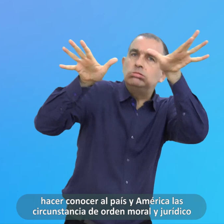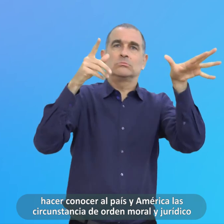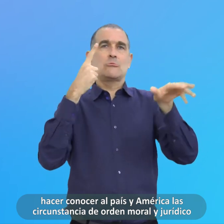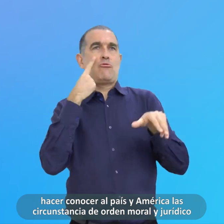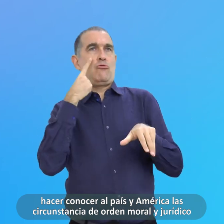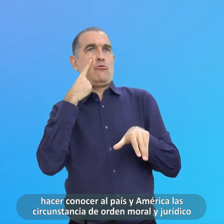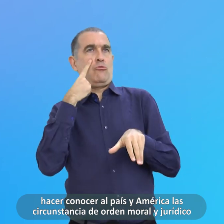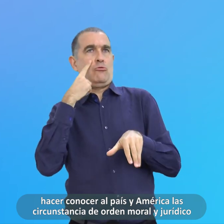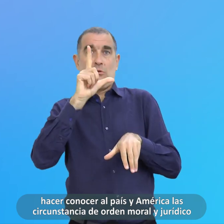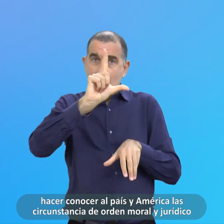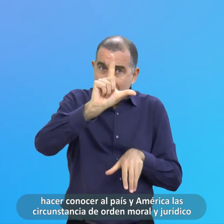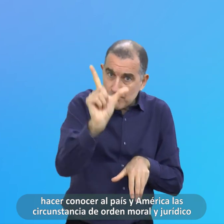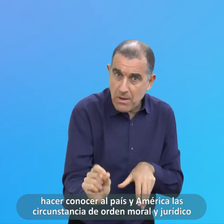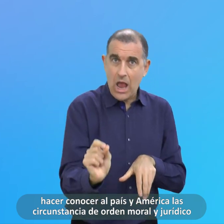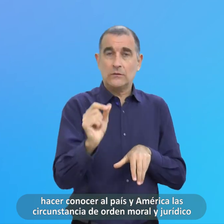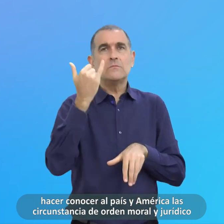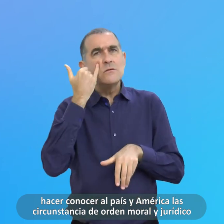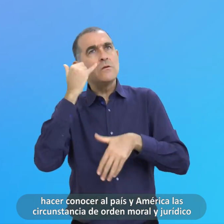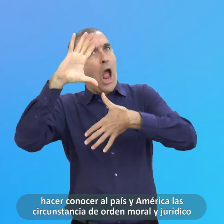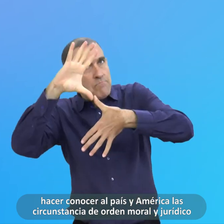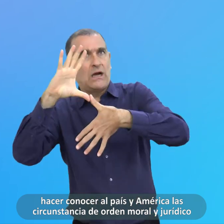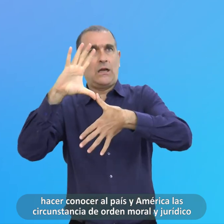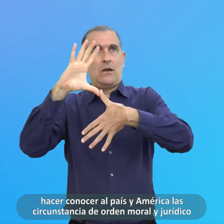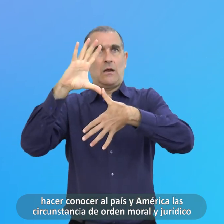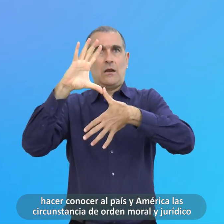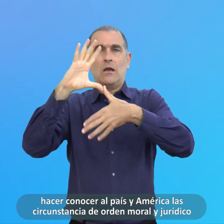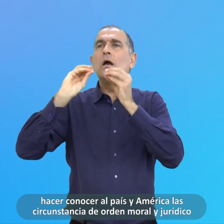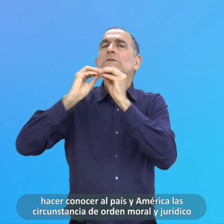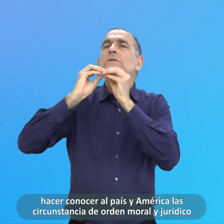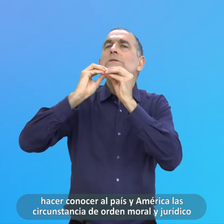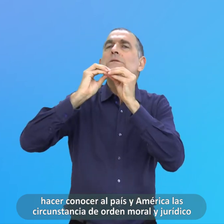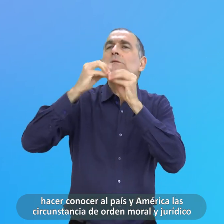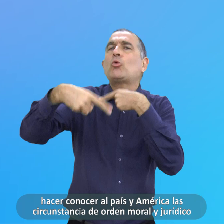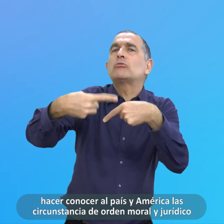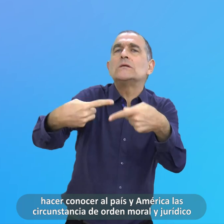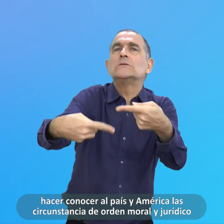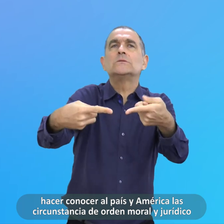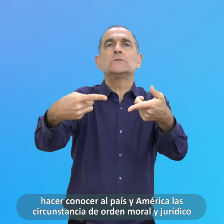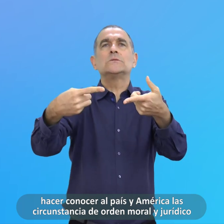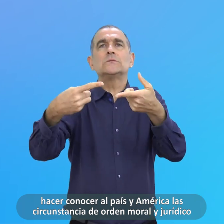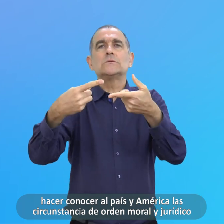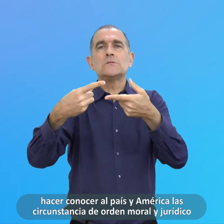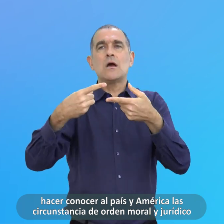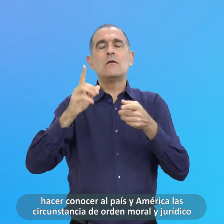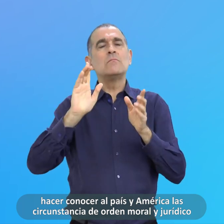Al País Y América Las Circunstancias De